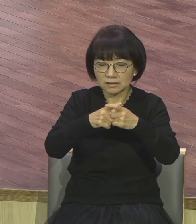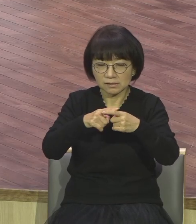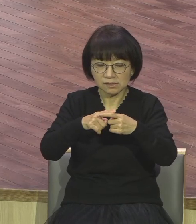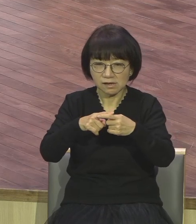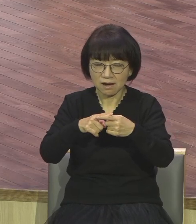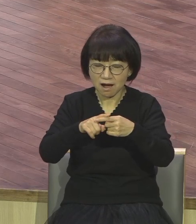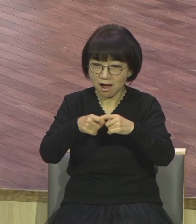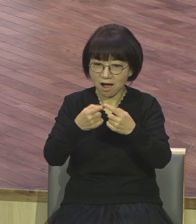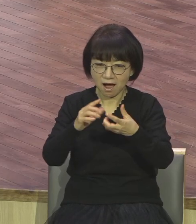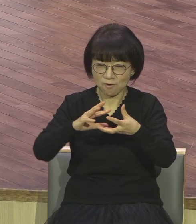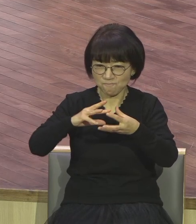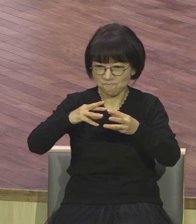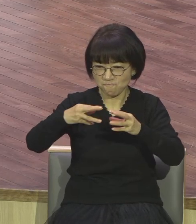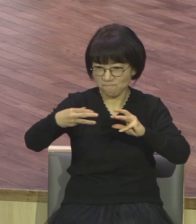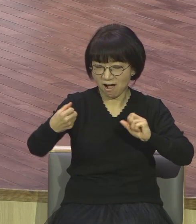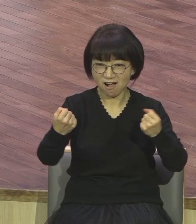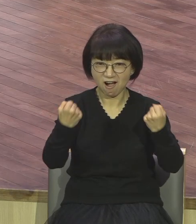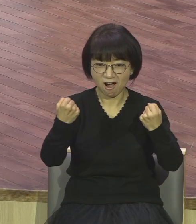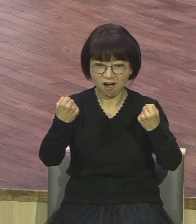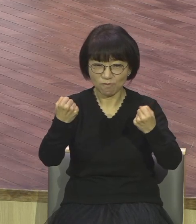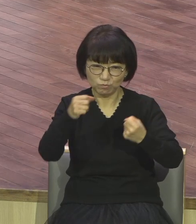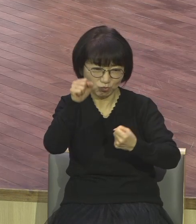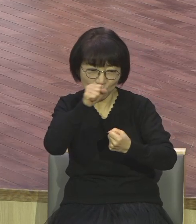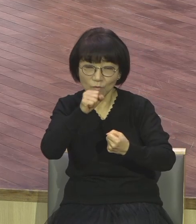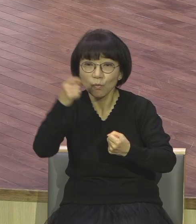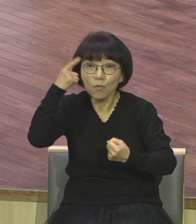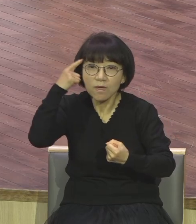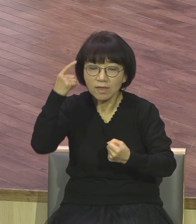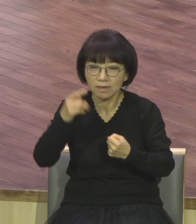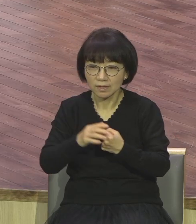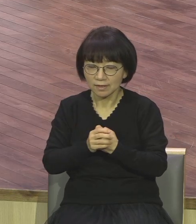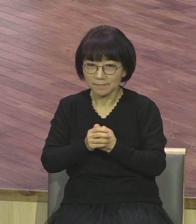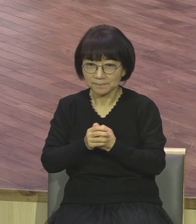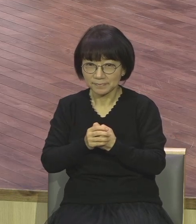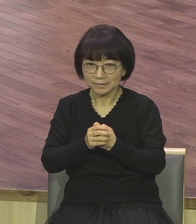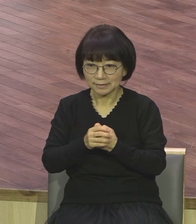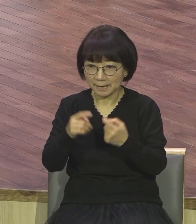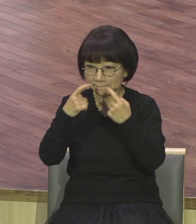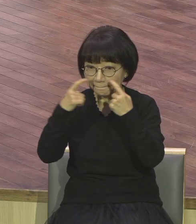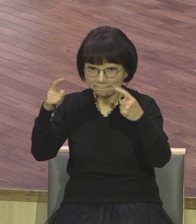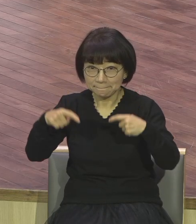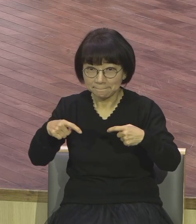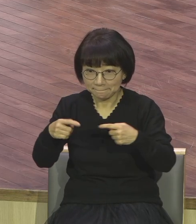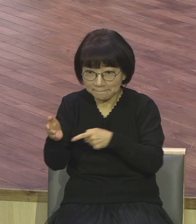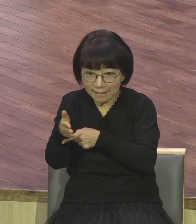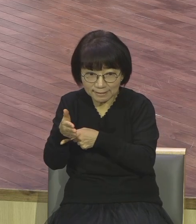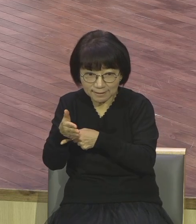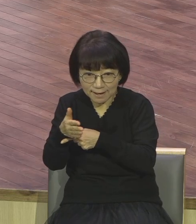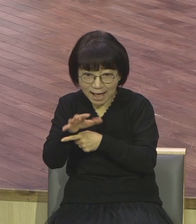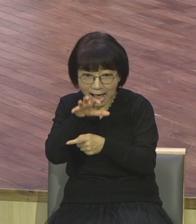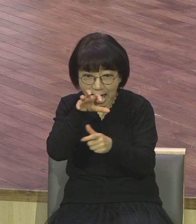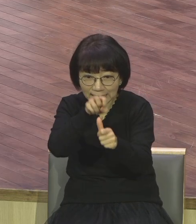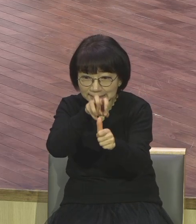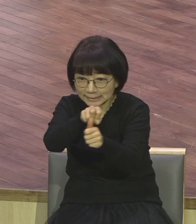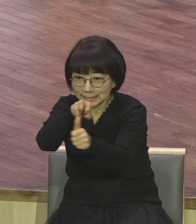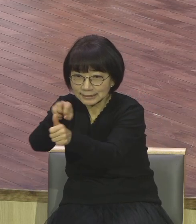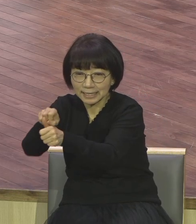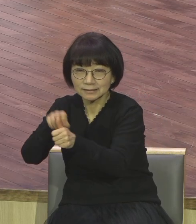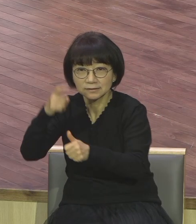할 수 있다 그래요 왜냐 어찌 생각해보면 아니 미꾸라지 다 잡아먹지 않겠냐라고 생각할 수 있는데